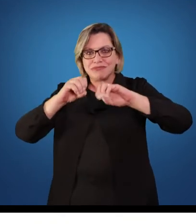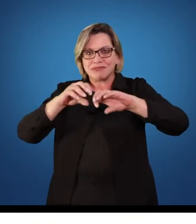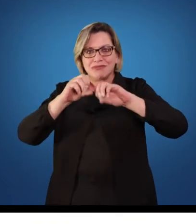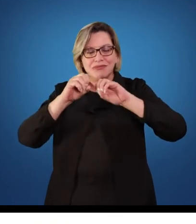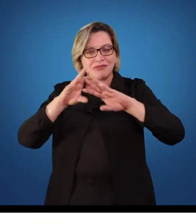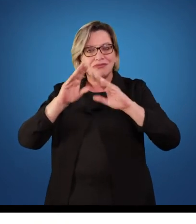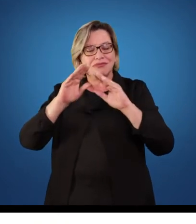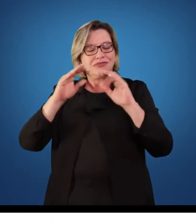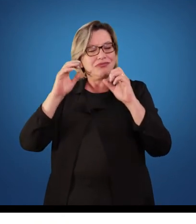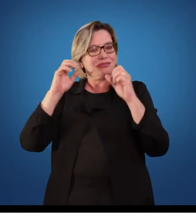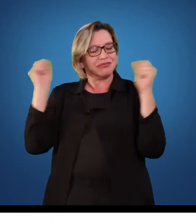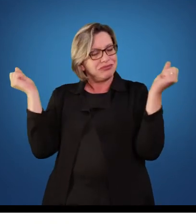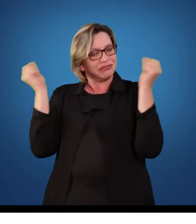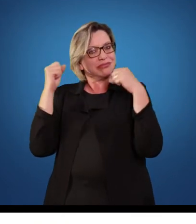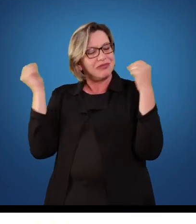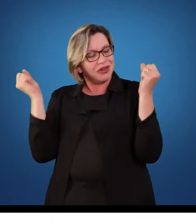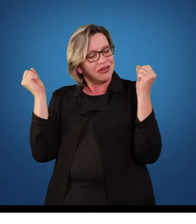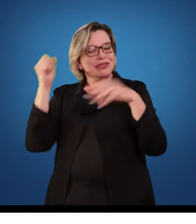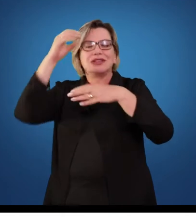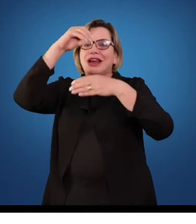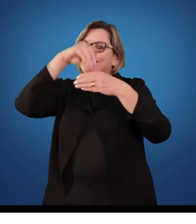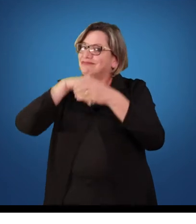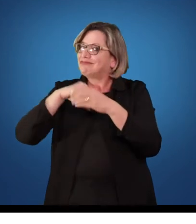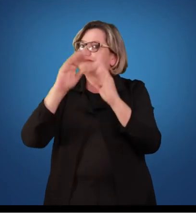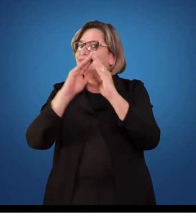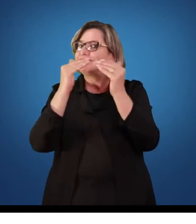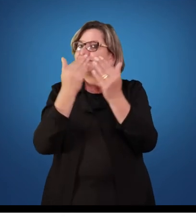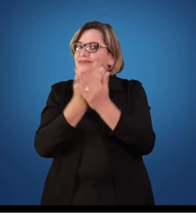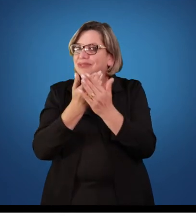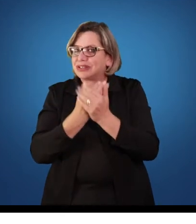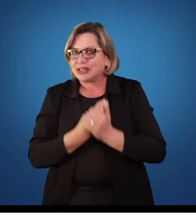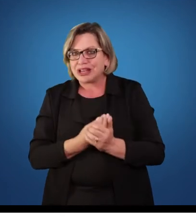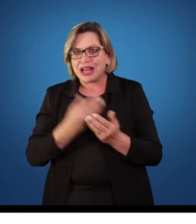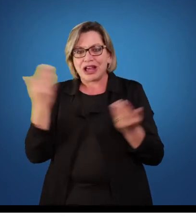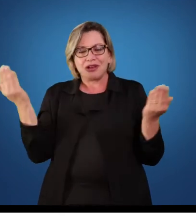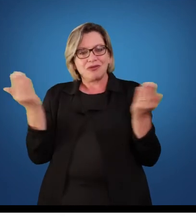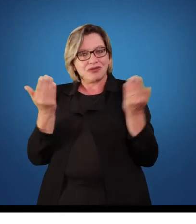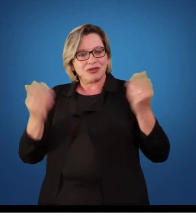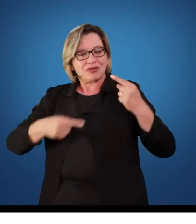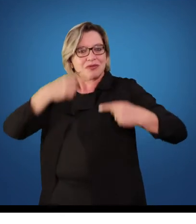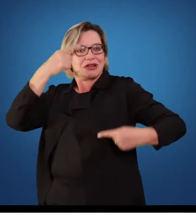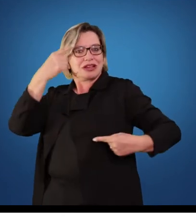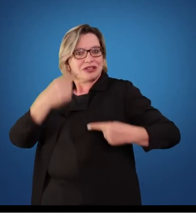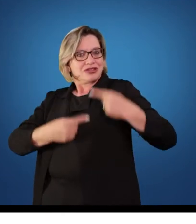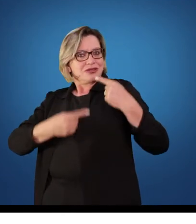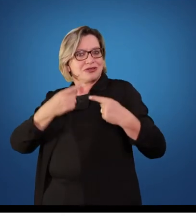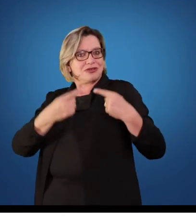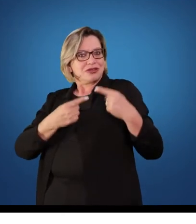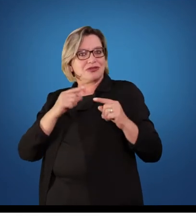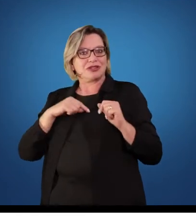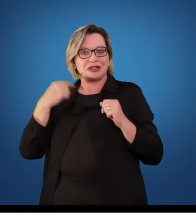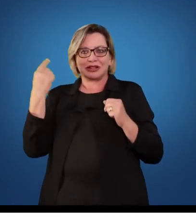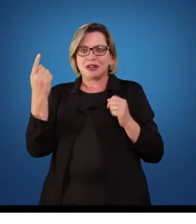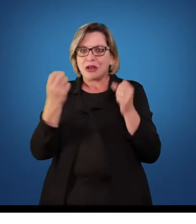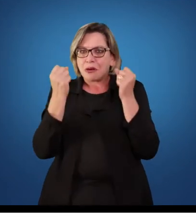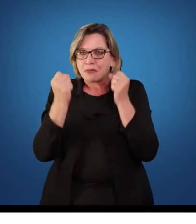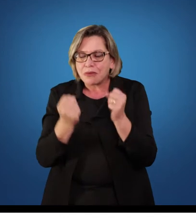escola. Então, alguns pontos que nós vamos discutir nessa aula, vocês podem verificar na aula do professor